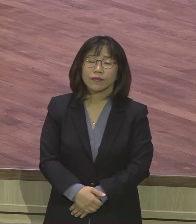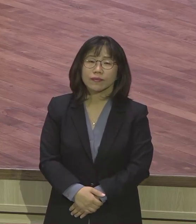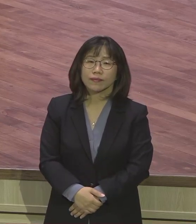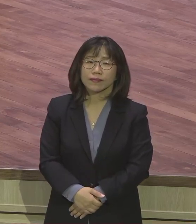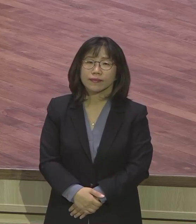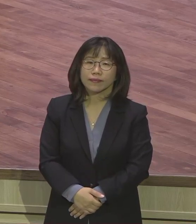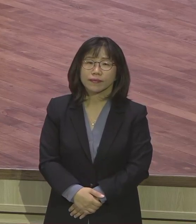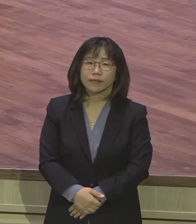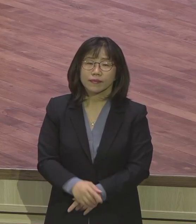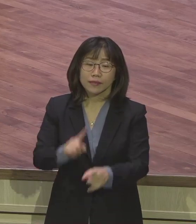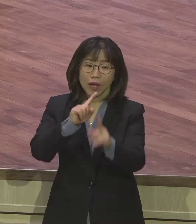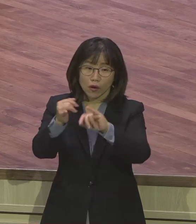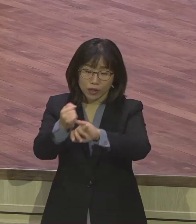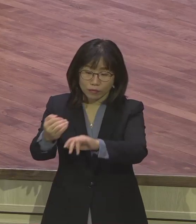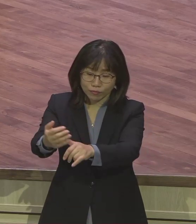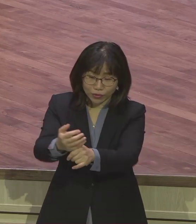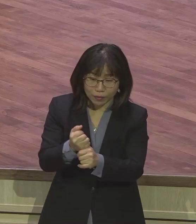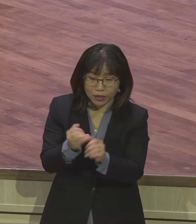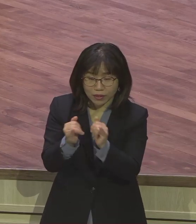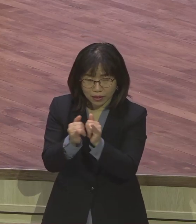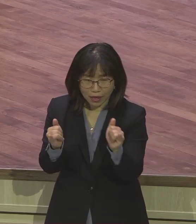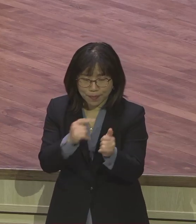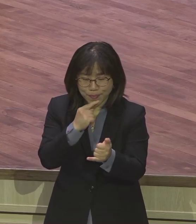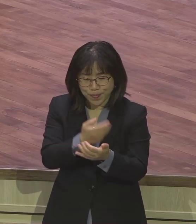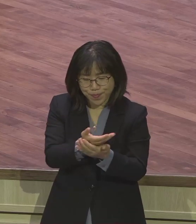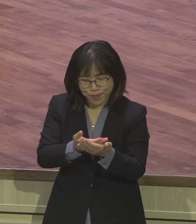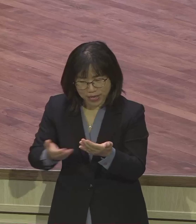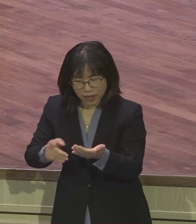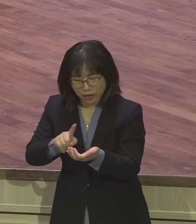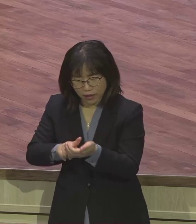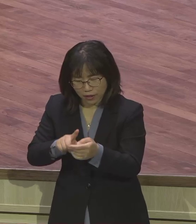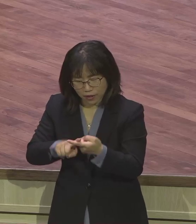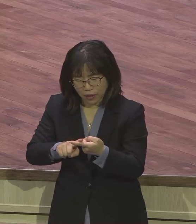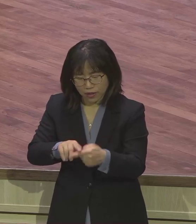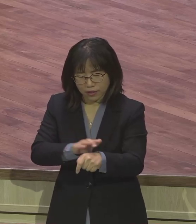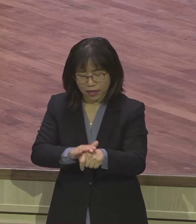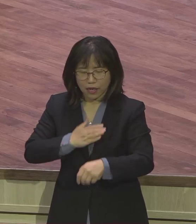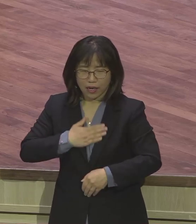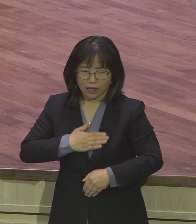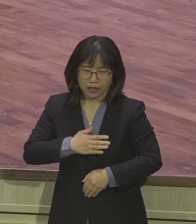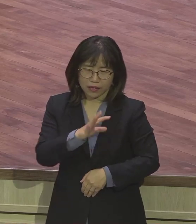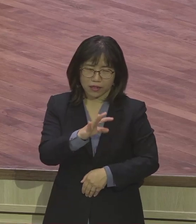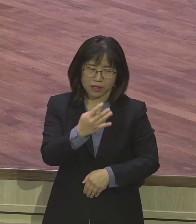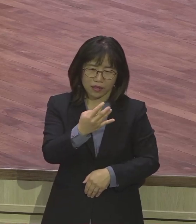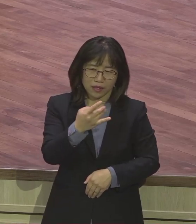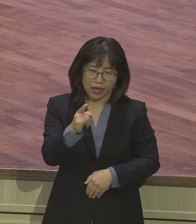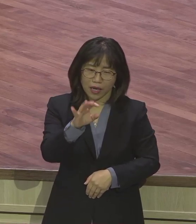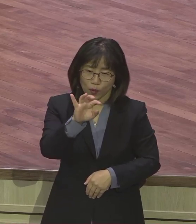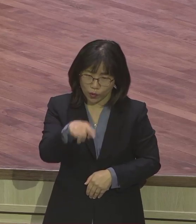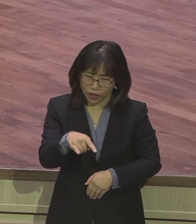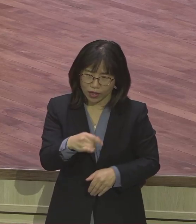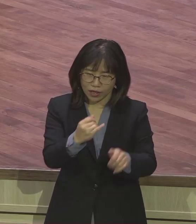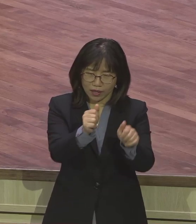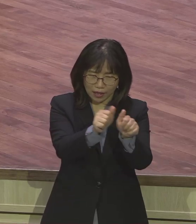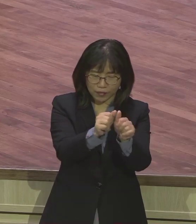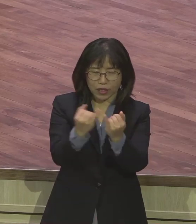은약 잡은 자. 이 피 비밀을 아는 자가 레위 남자란 말이에요. 여자란 말이에요. 여러분. 모세는요. 어린